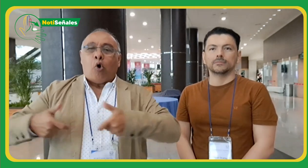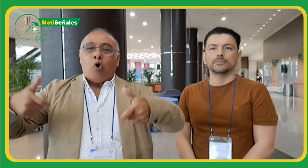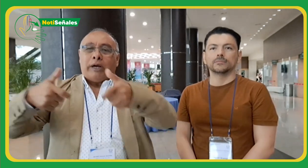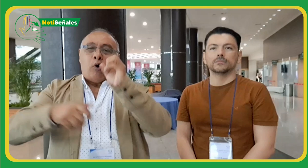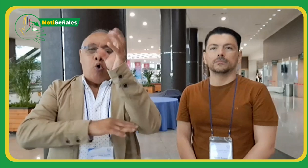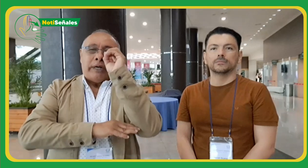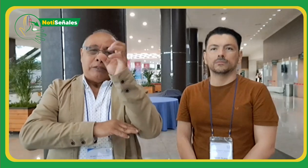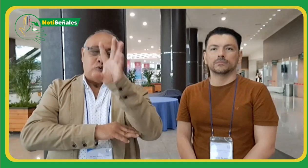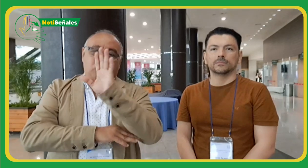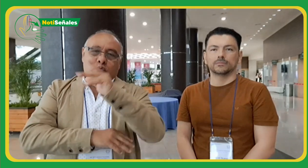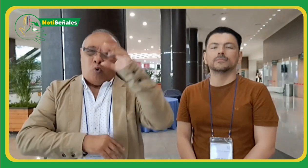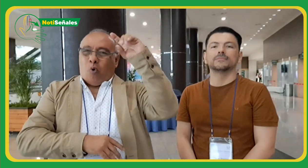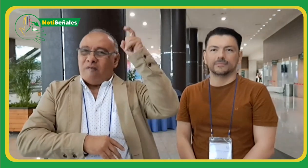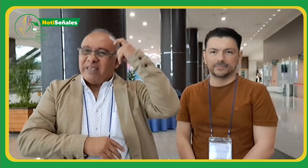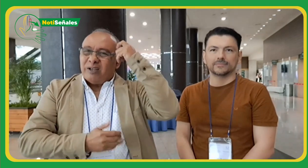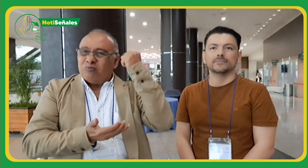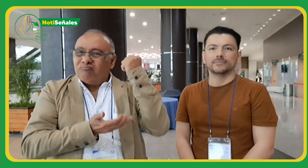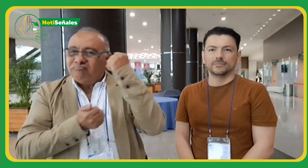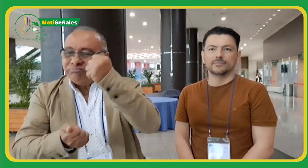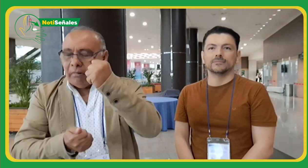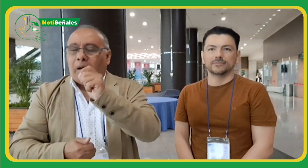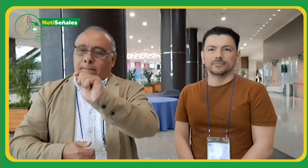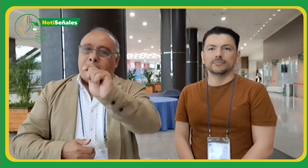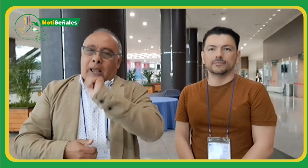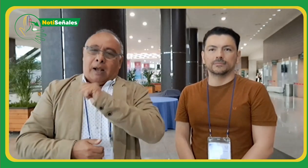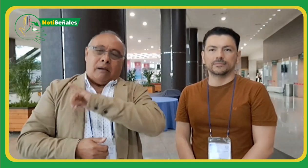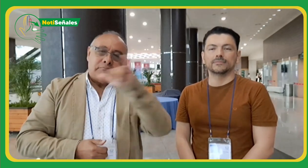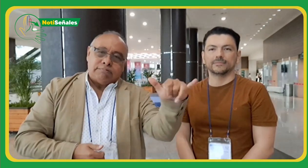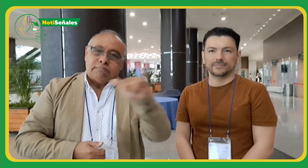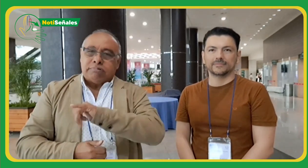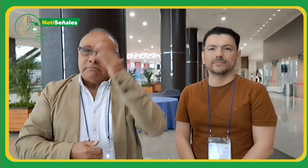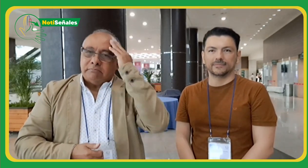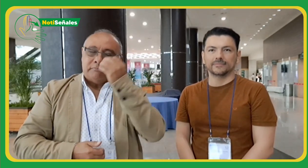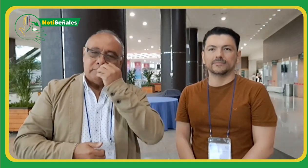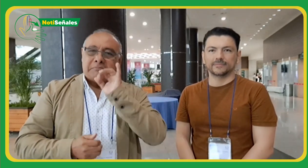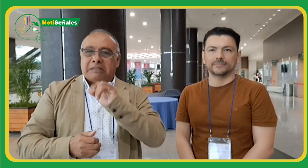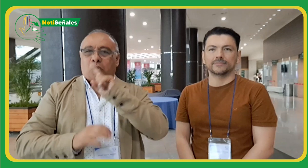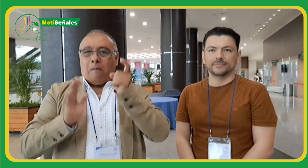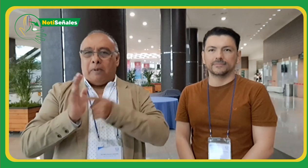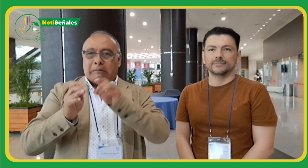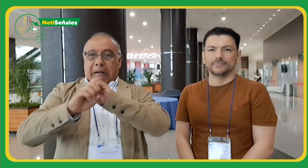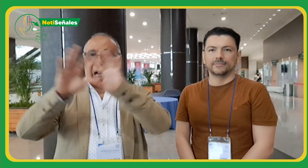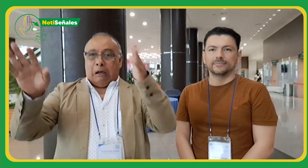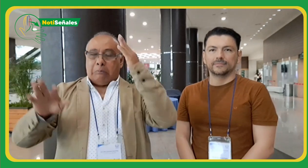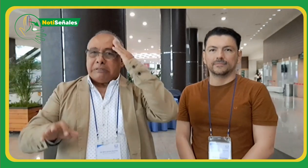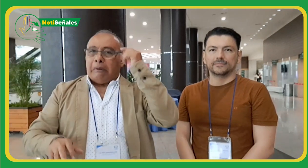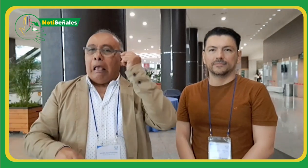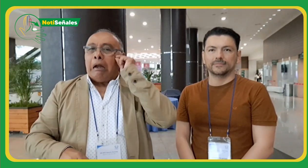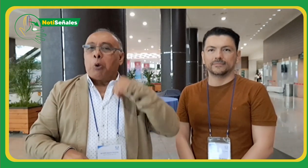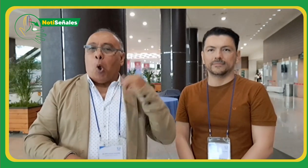De este presupuesto es que se pagaron todos mis gastos, tiquetes, alojamiento y comida. Es importante que sepan